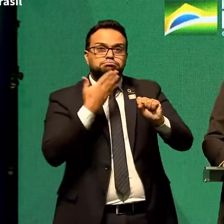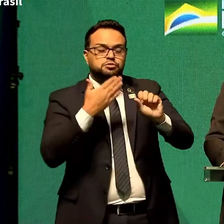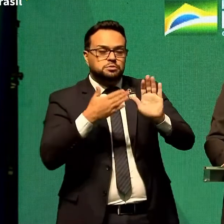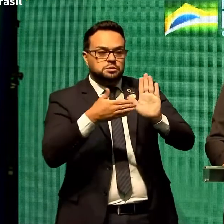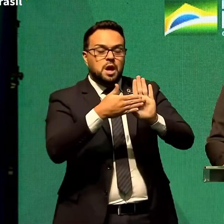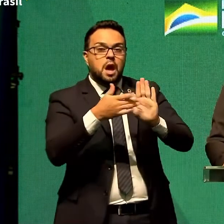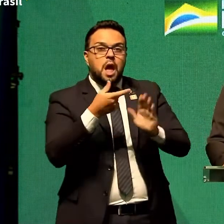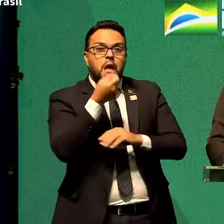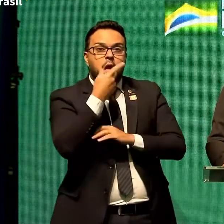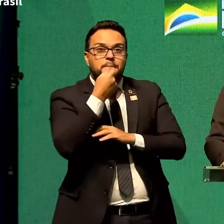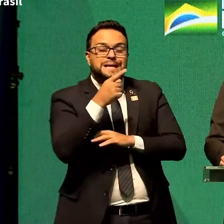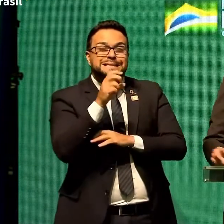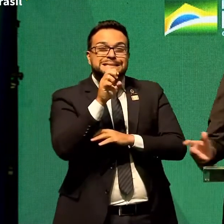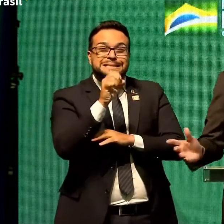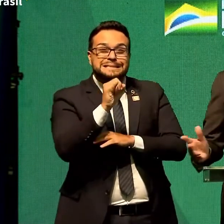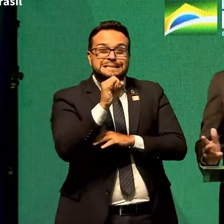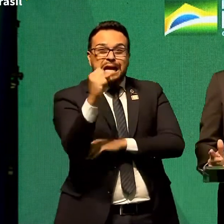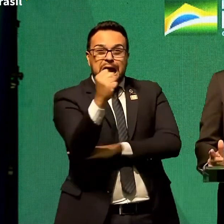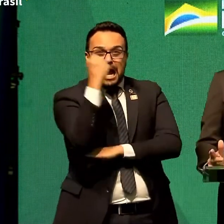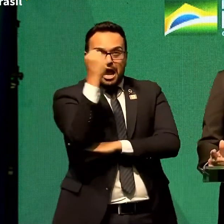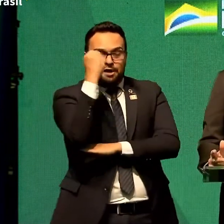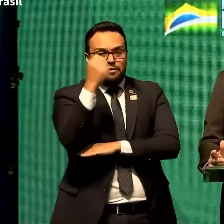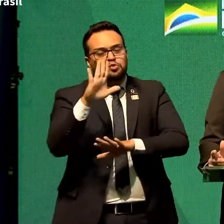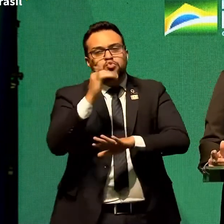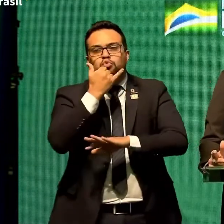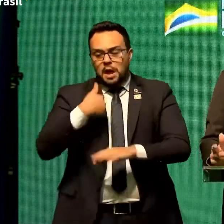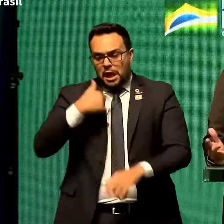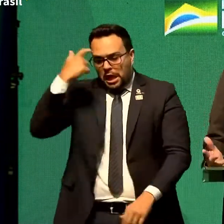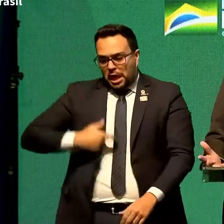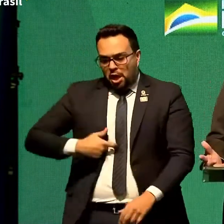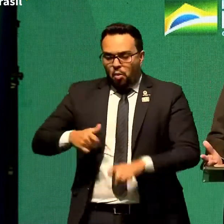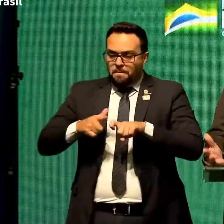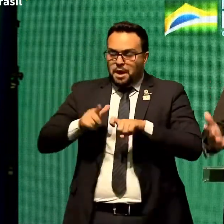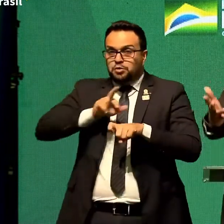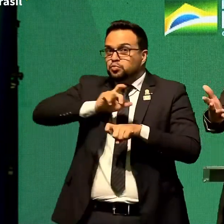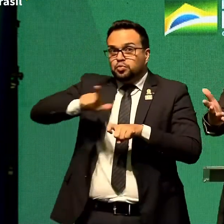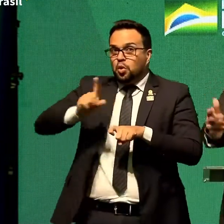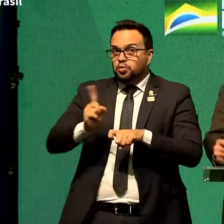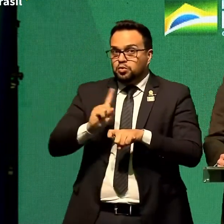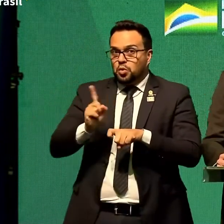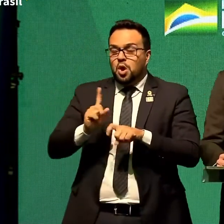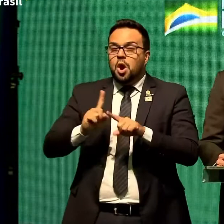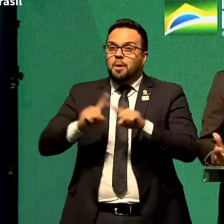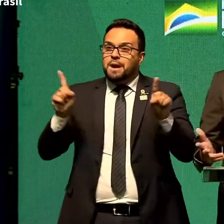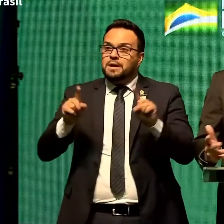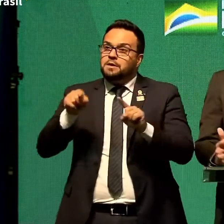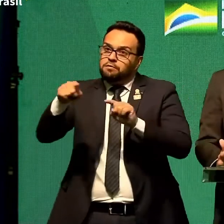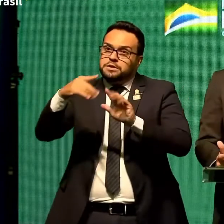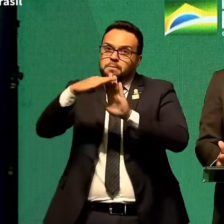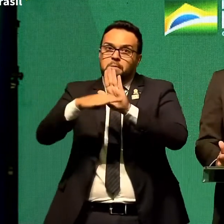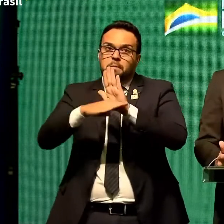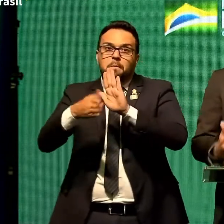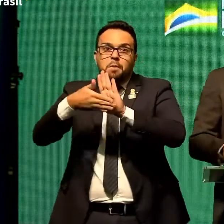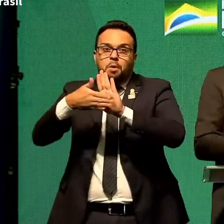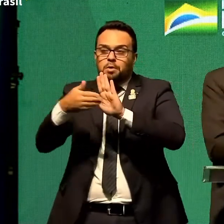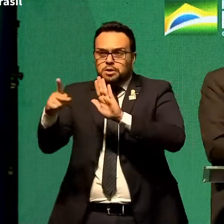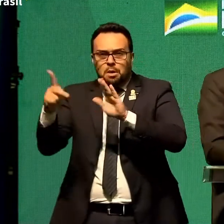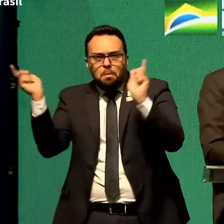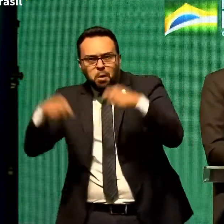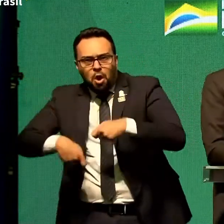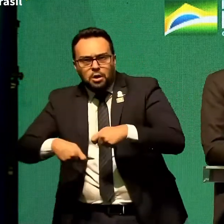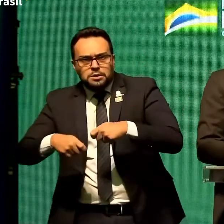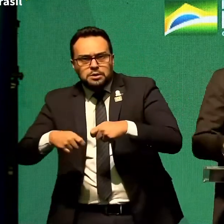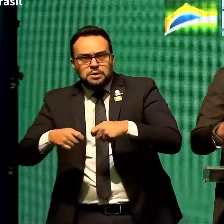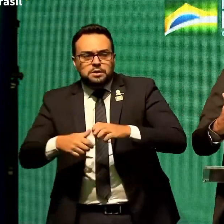em estado grave. Eu falei, peraí, eu não sou médico, mas se em grave, segundo o teu protocolo, pode dar certo, porque não